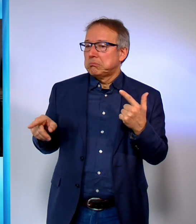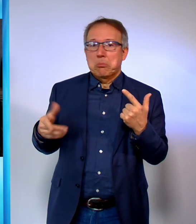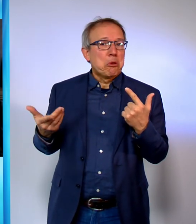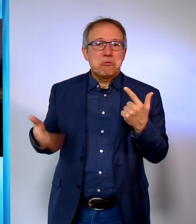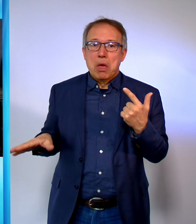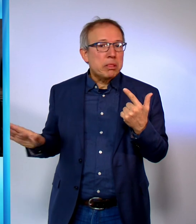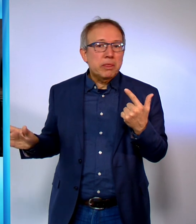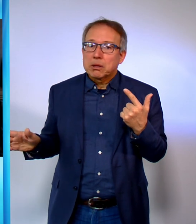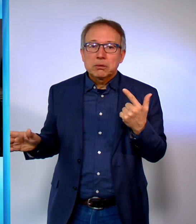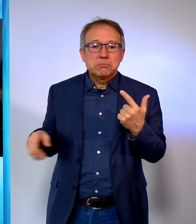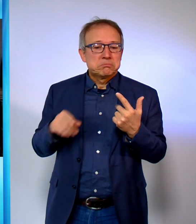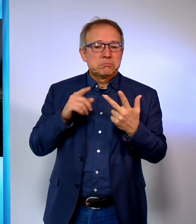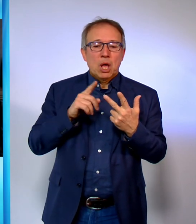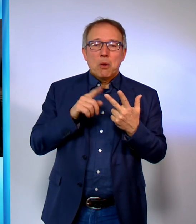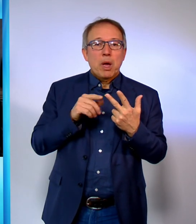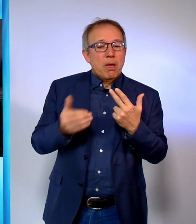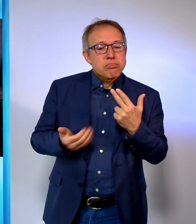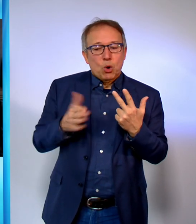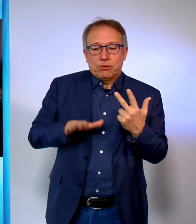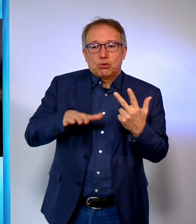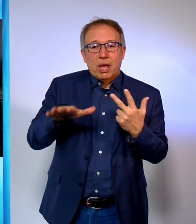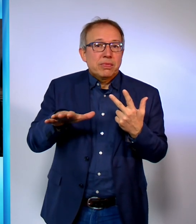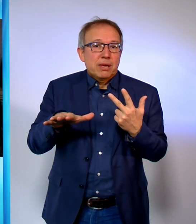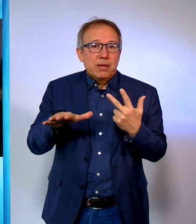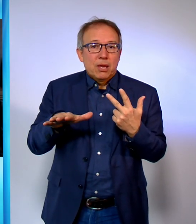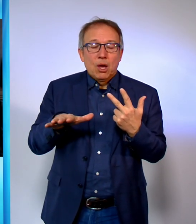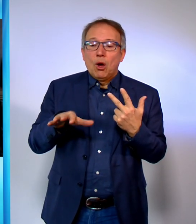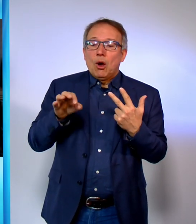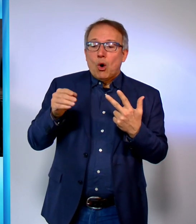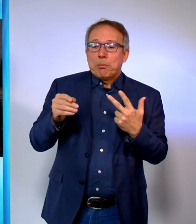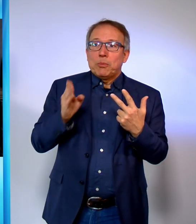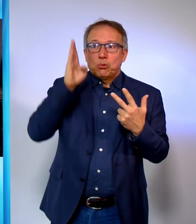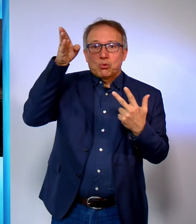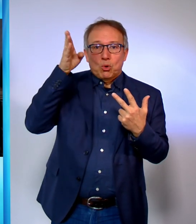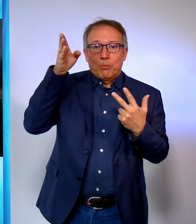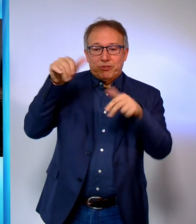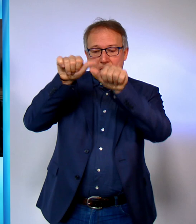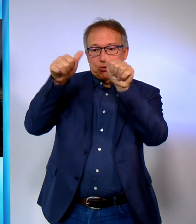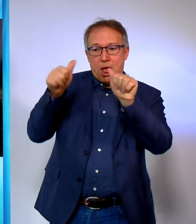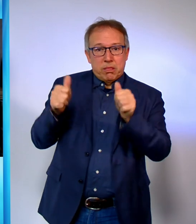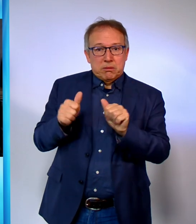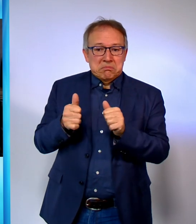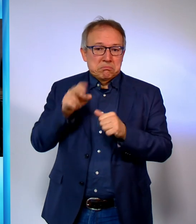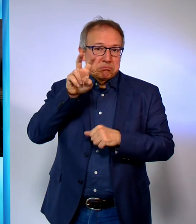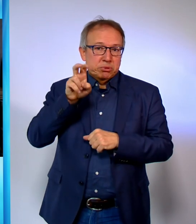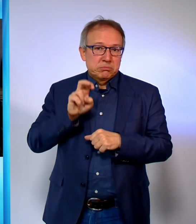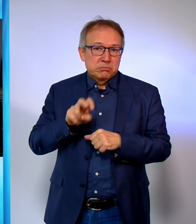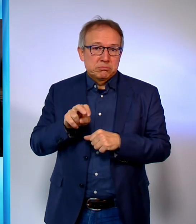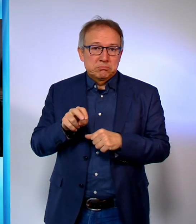uns fehlt? Welche neuen Schritte möchten wir setzen, um die Zeit nach Corona zu gestalten?